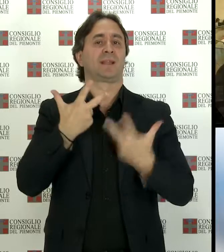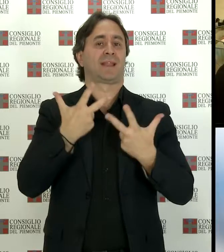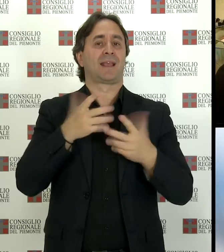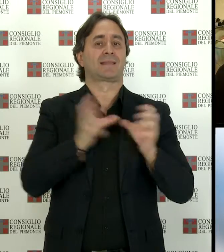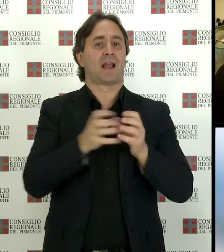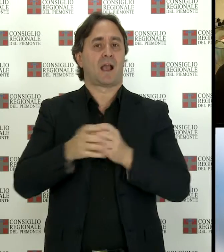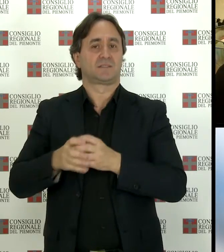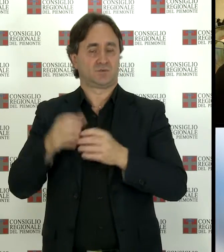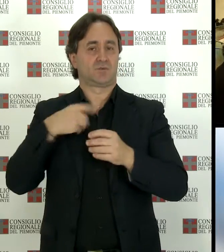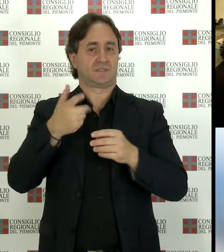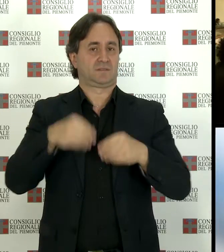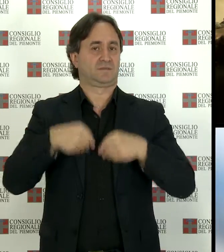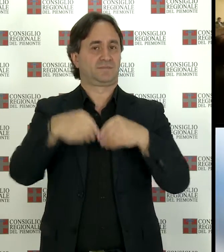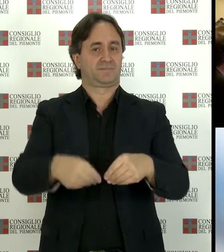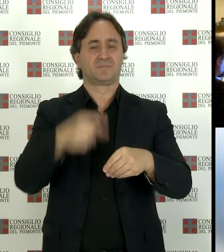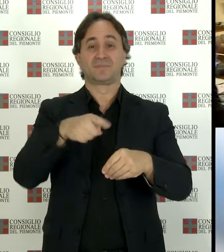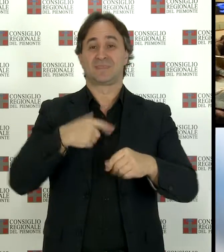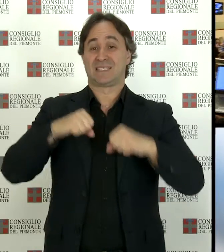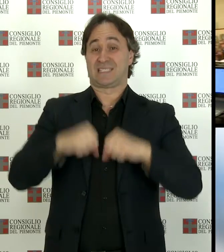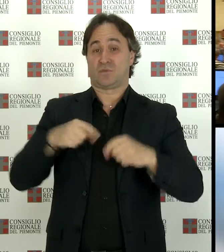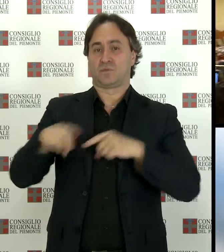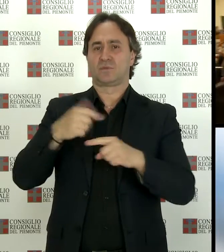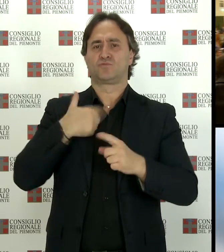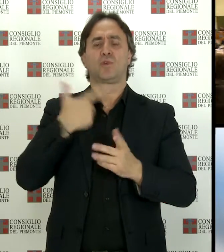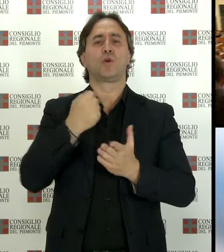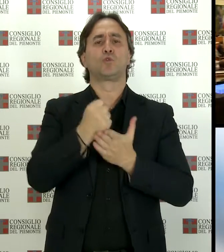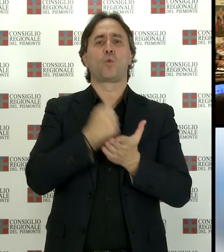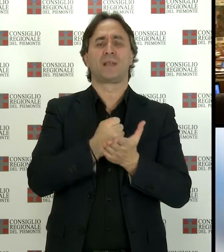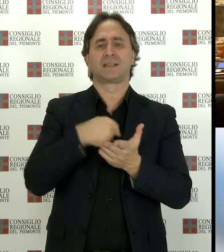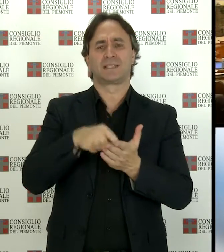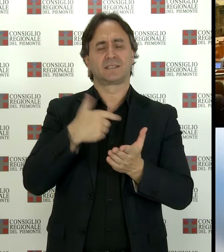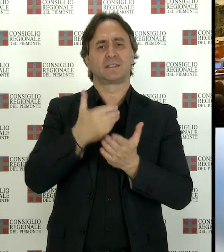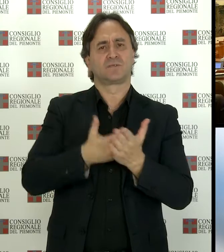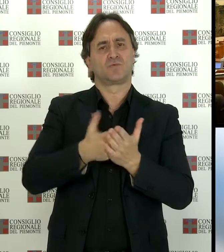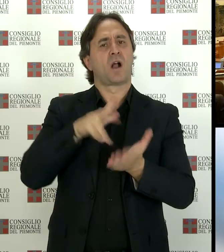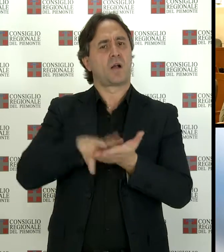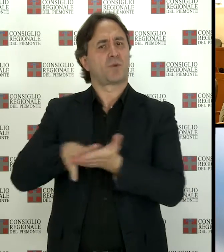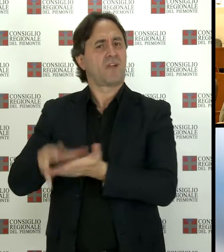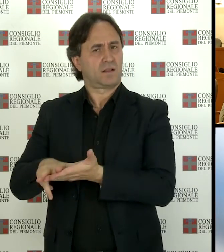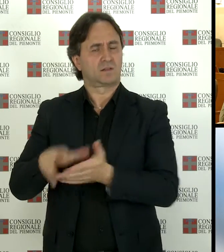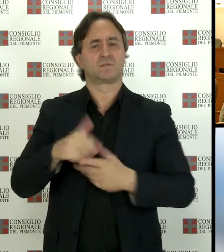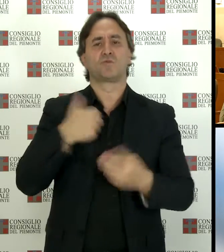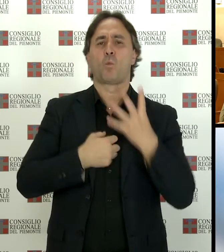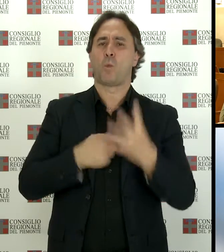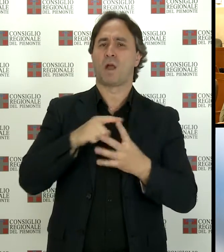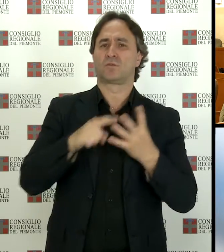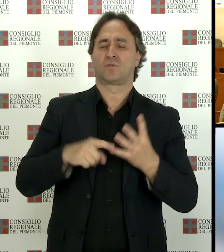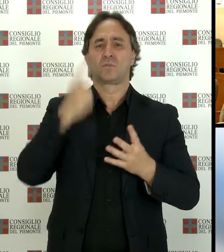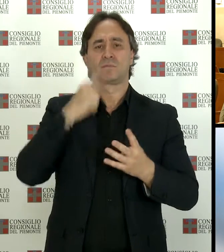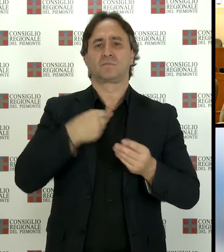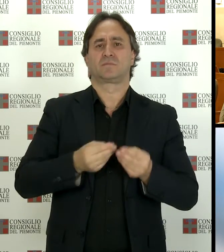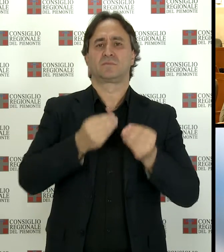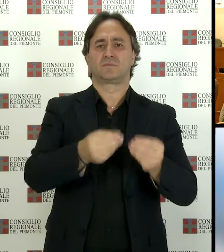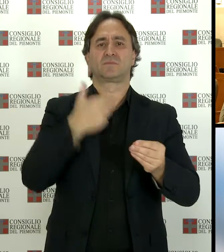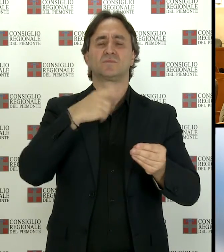corso della seduta sono stati discussi e approvati diversi documenti di indirizzo, di cui quattro per favorire gli investimenti sulla banda